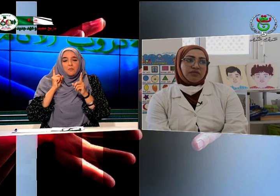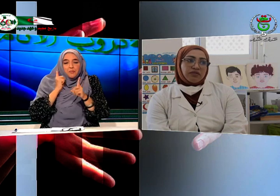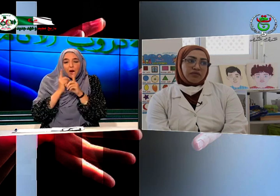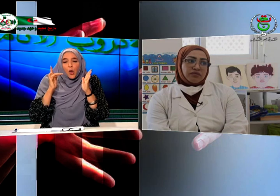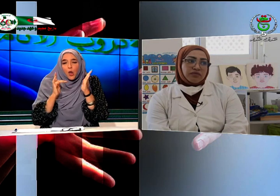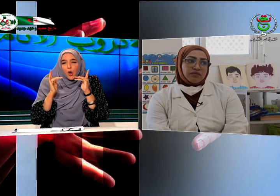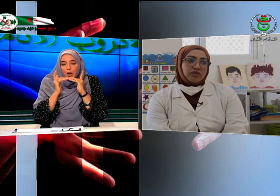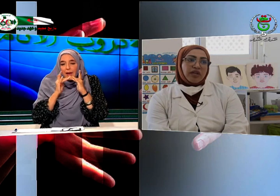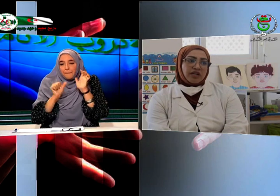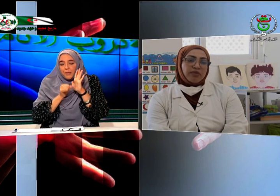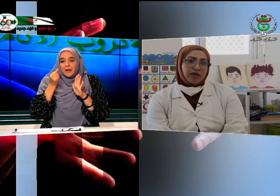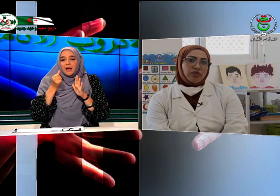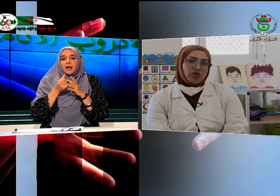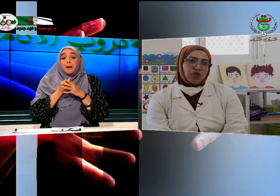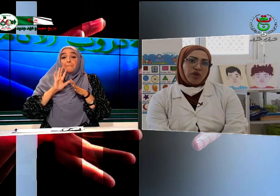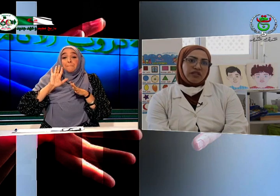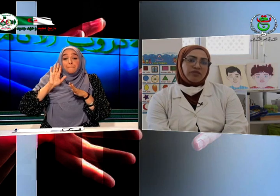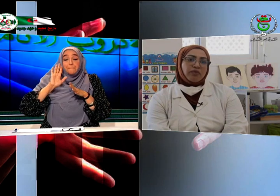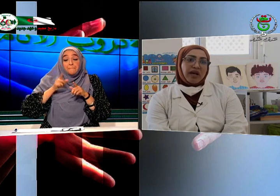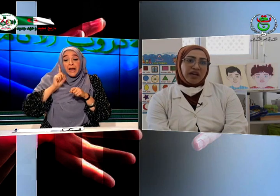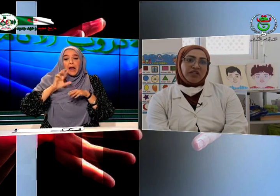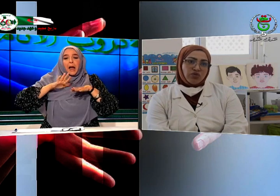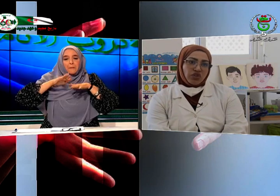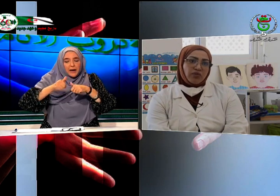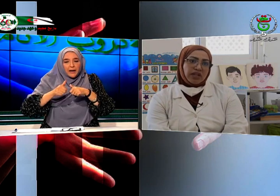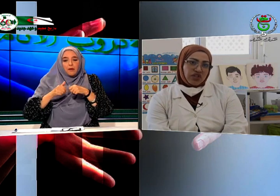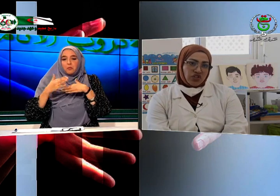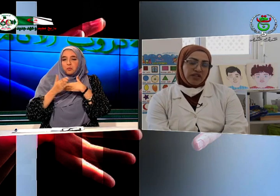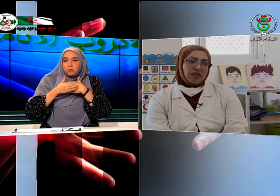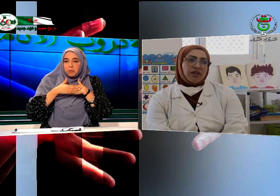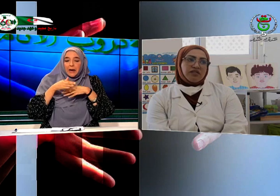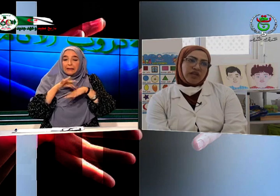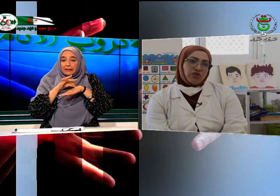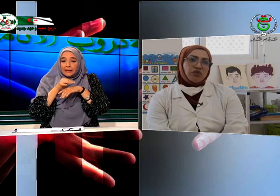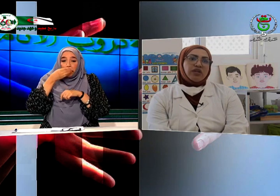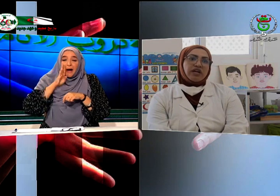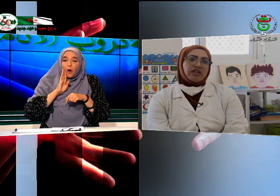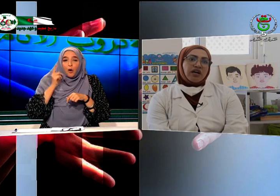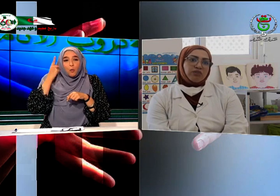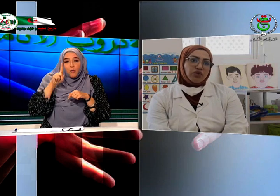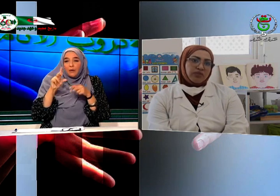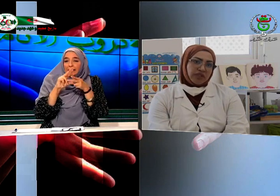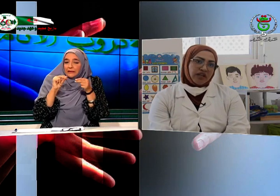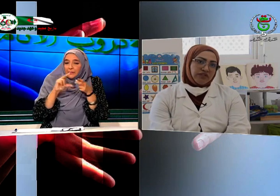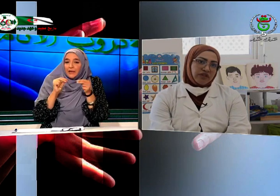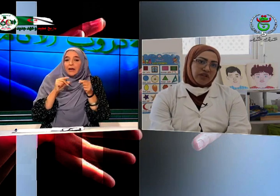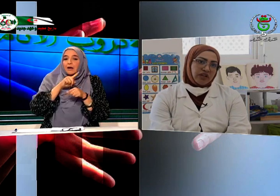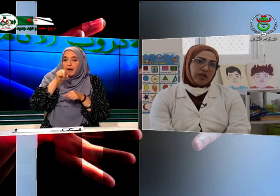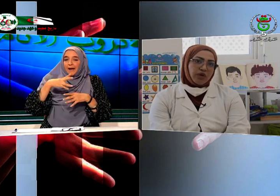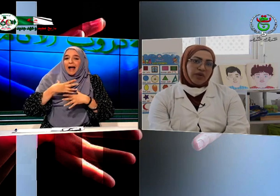لكن مع برور الوقت ومع التوجيه والإرشاد سيكون هناك تقبل من طرف الأبوين